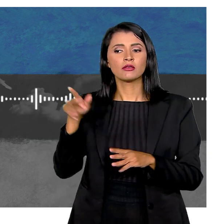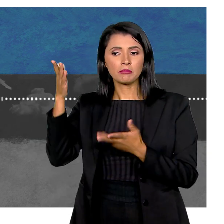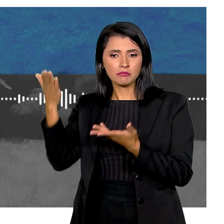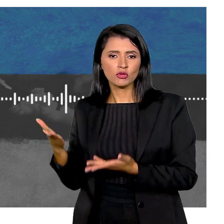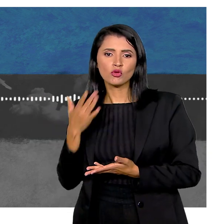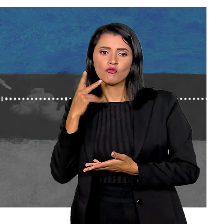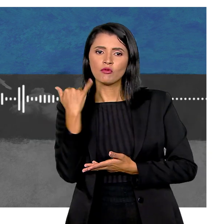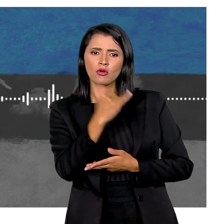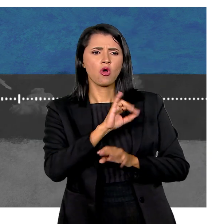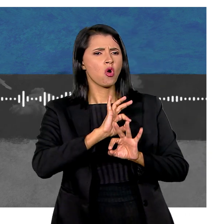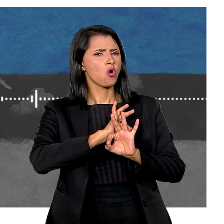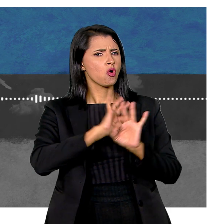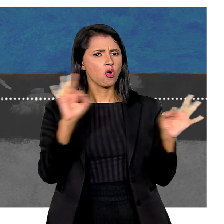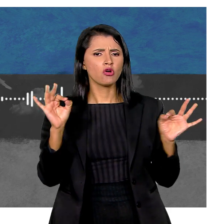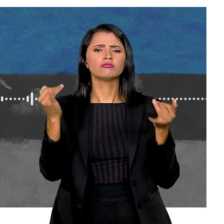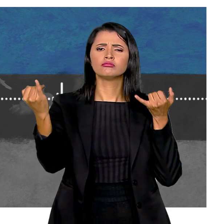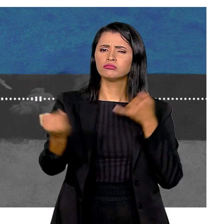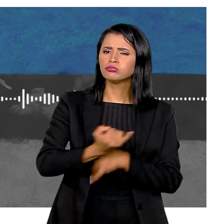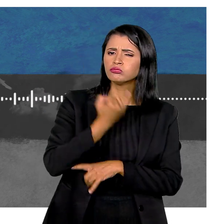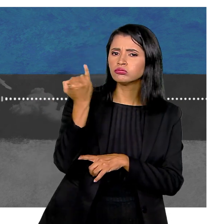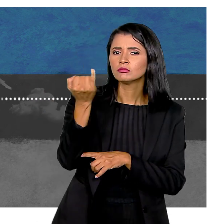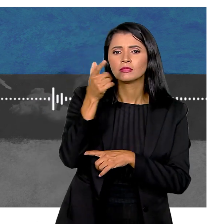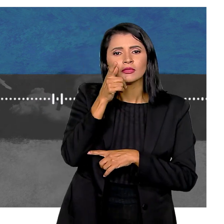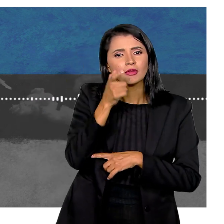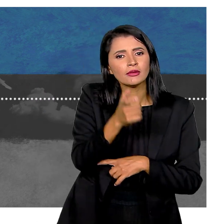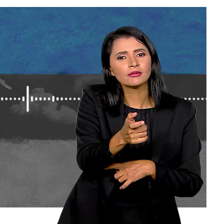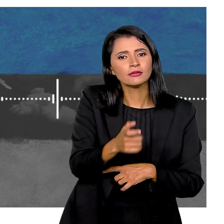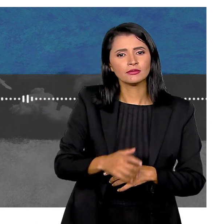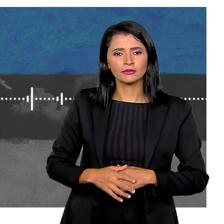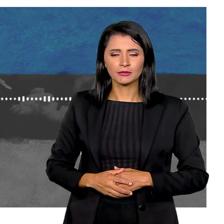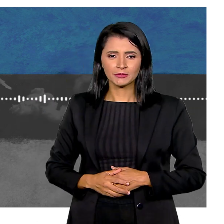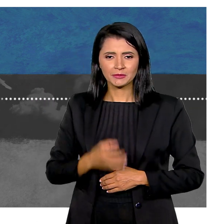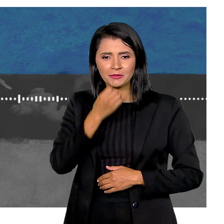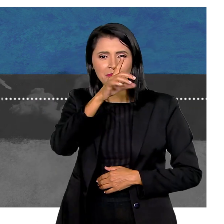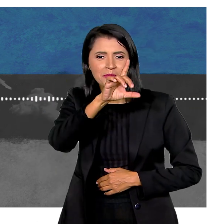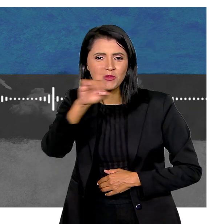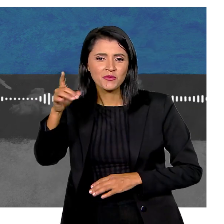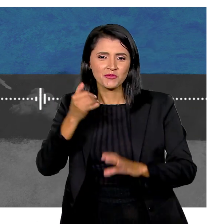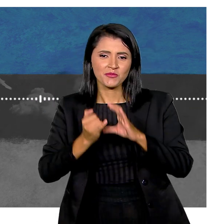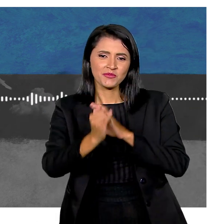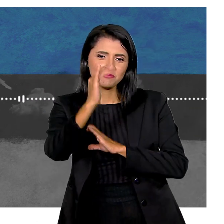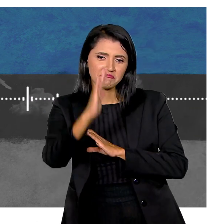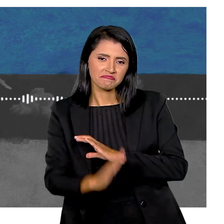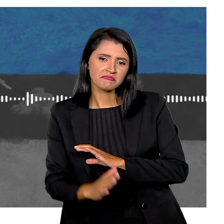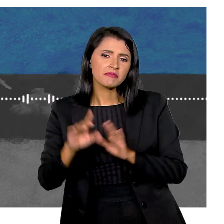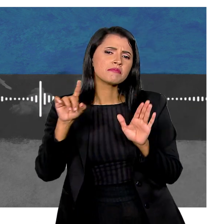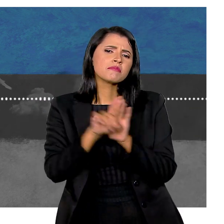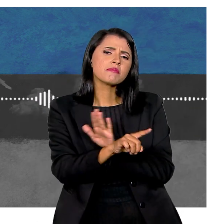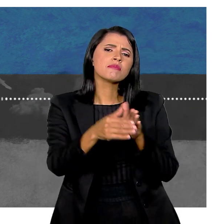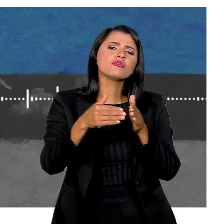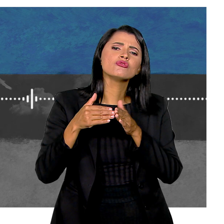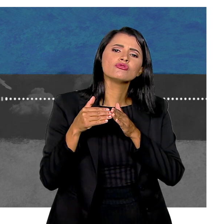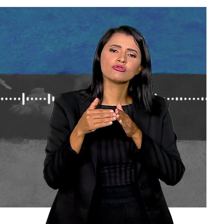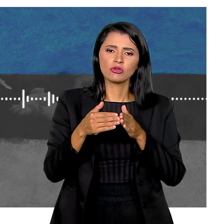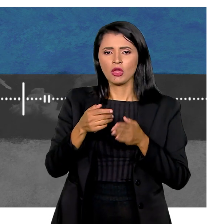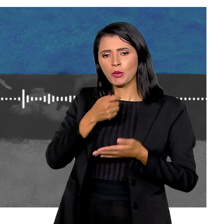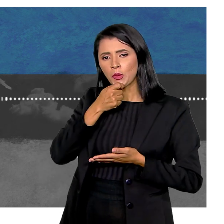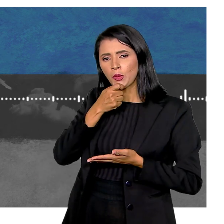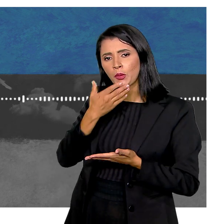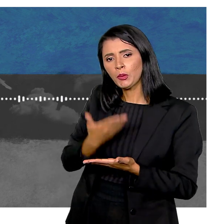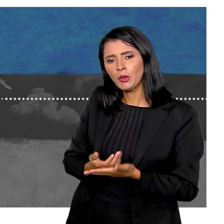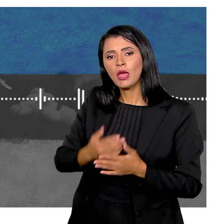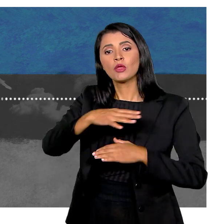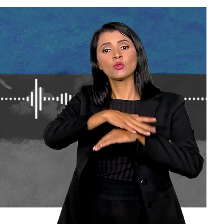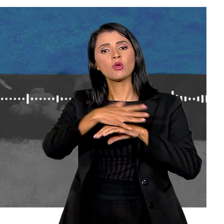Excelente matéria, relevante e interessante Bom dia, EBC Gostaria de pedir para que o podcast com as